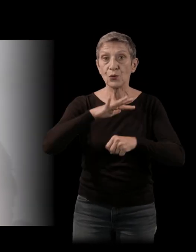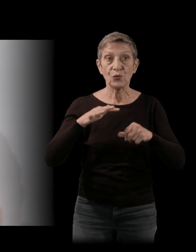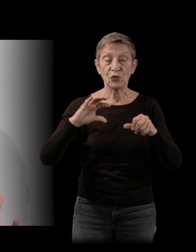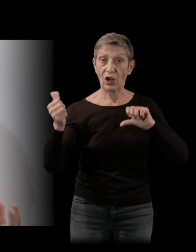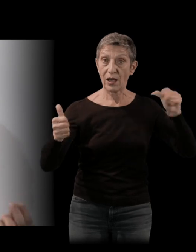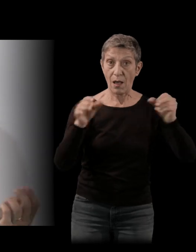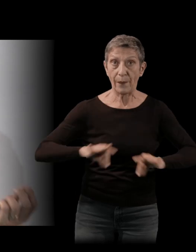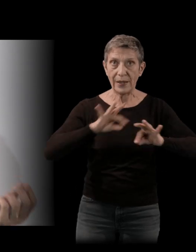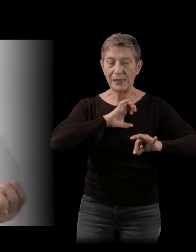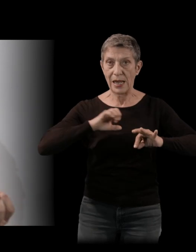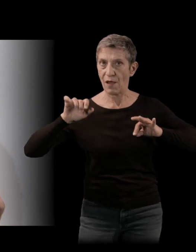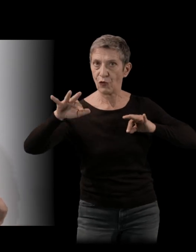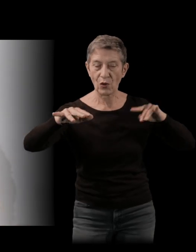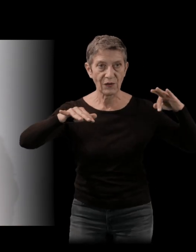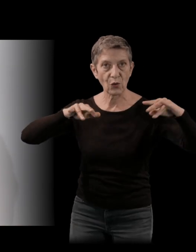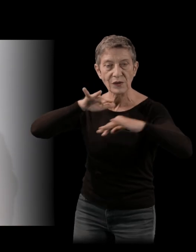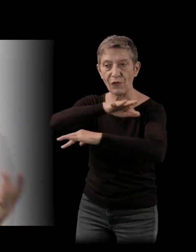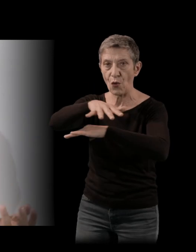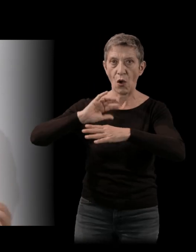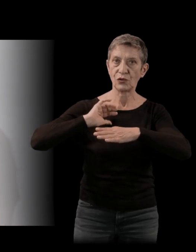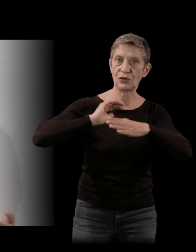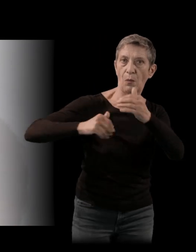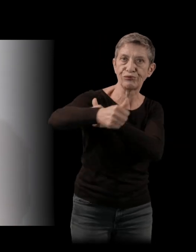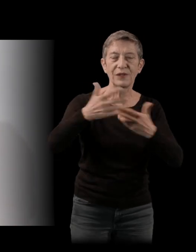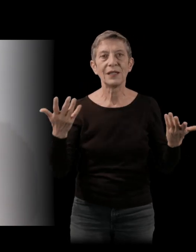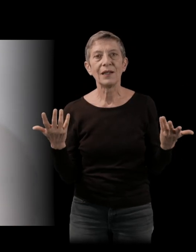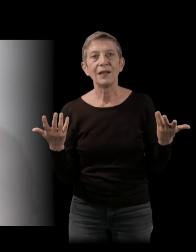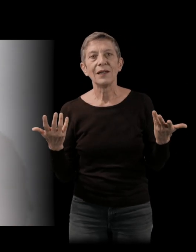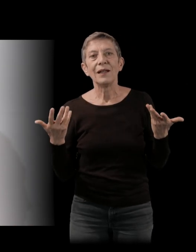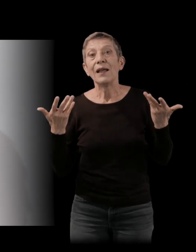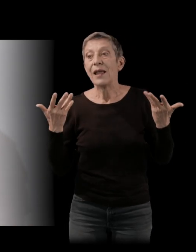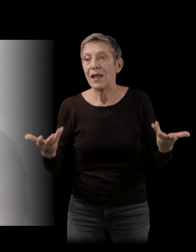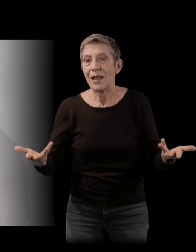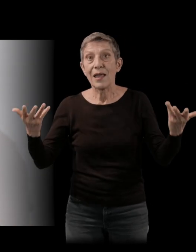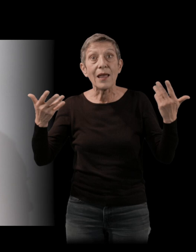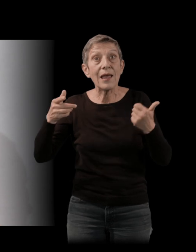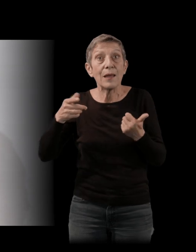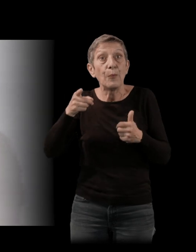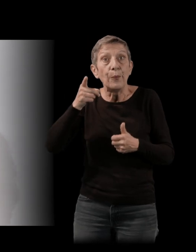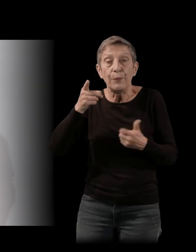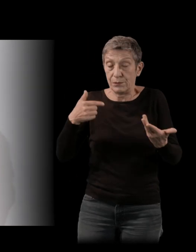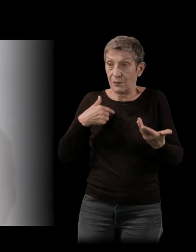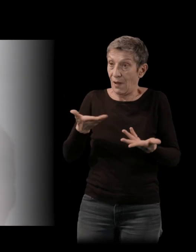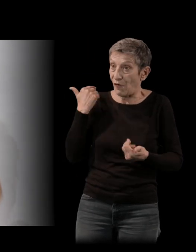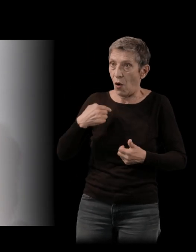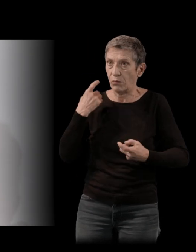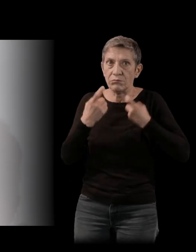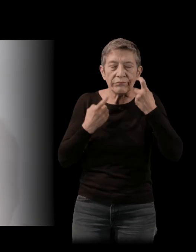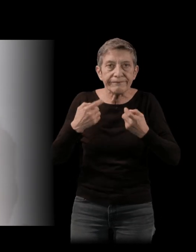là où on posait tout à l'heure la question de savoir pourquoi ce film a eu un tel succès dans une France qui est